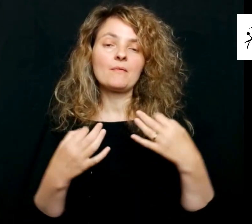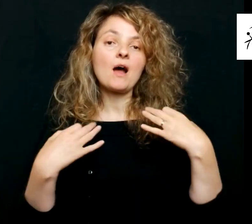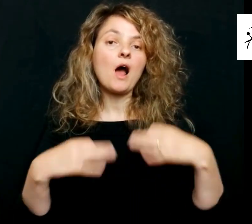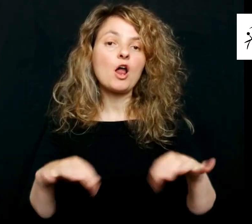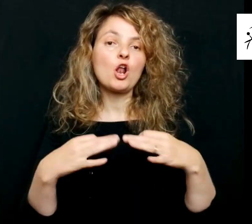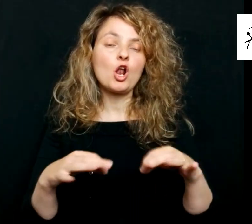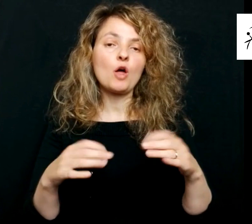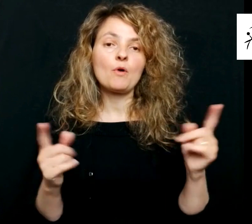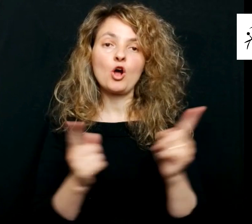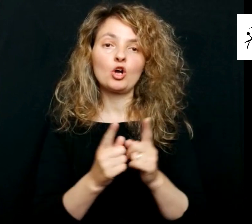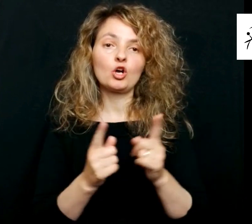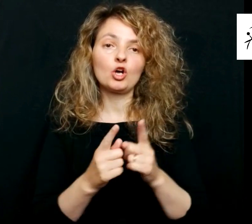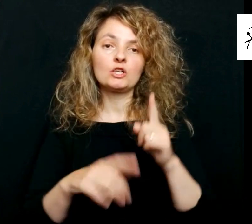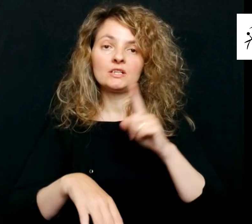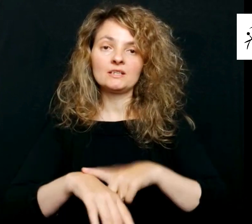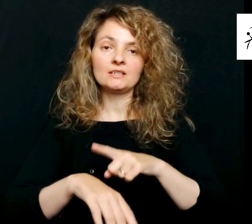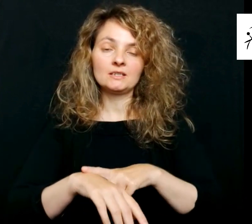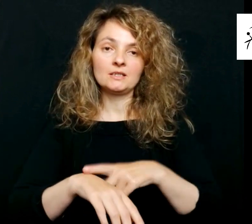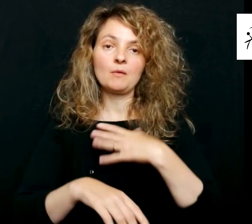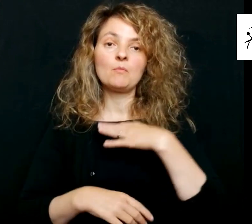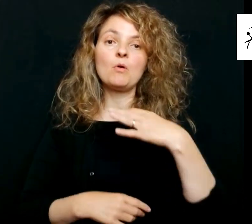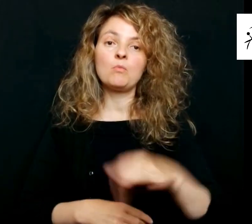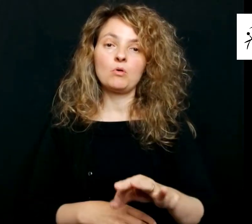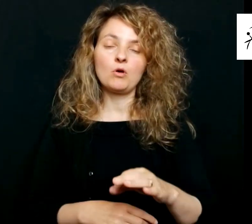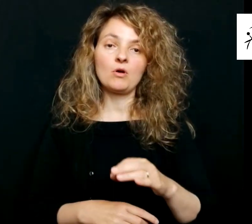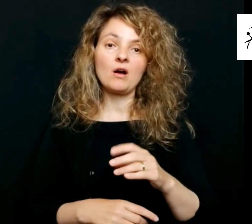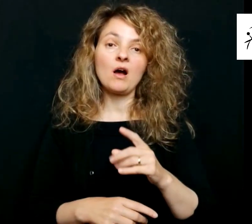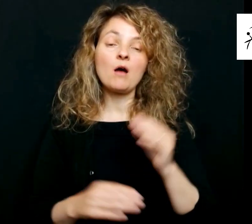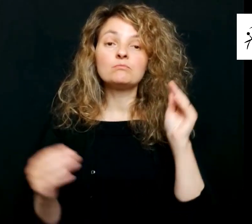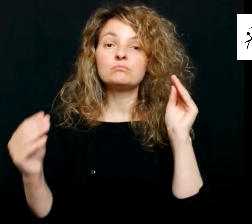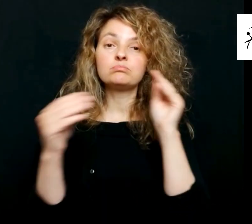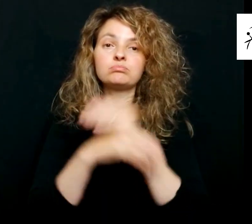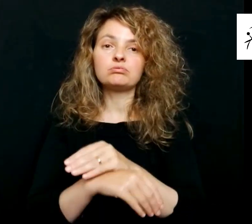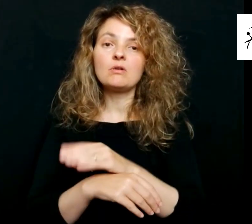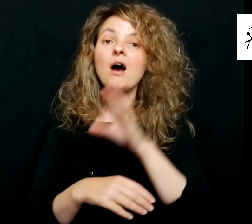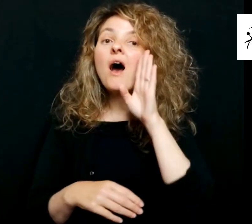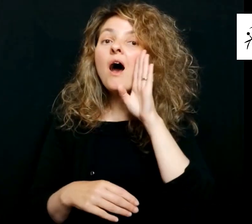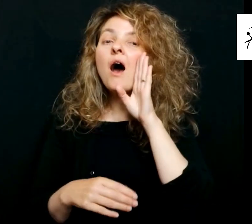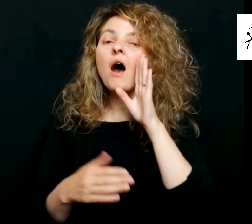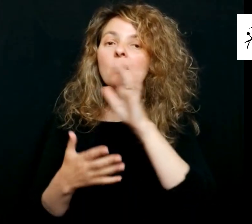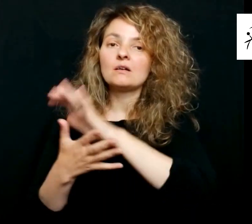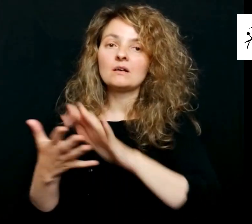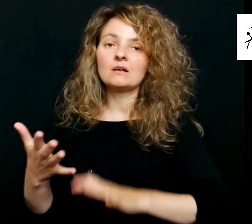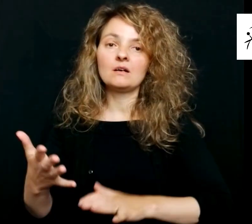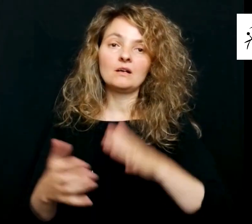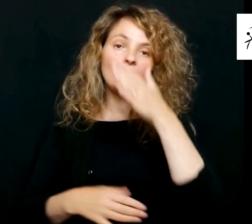normalidad a la mayor brevedad posible, en contra de lo que se desprende de la denuncia.